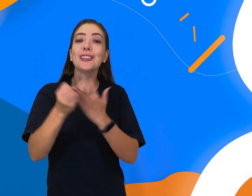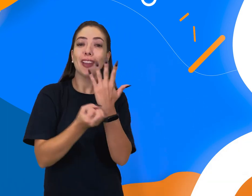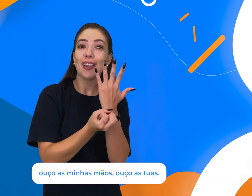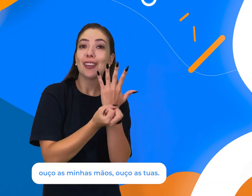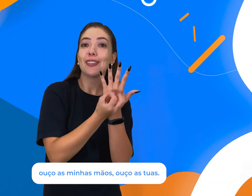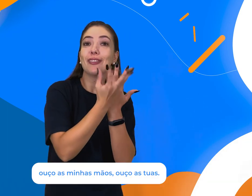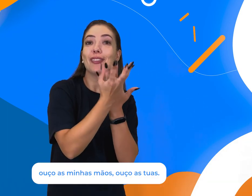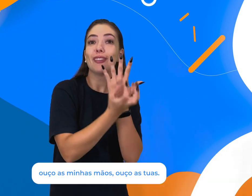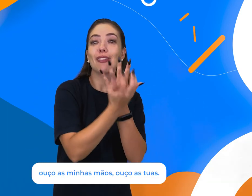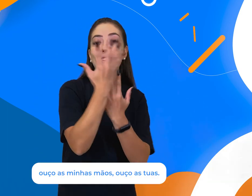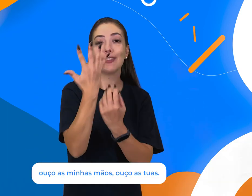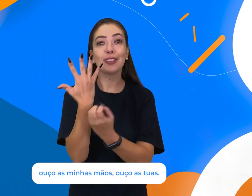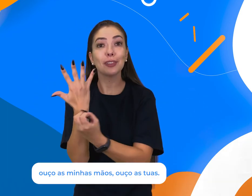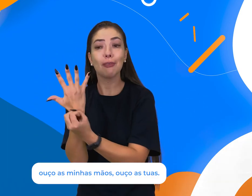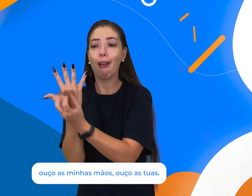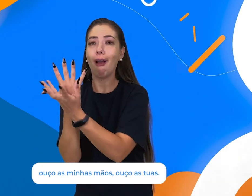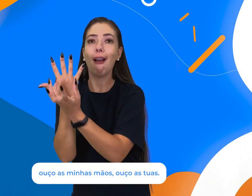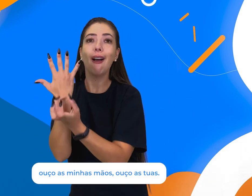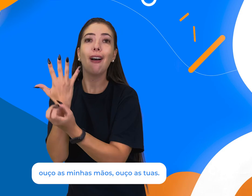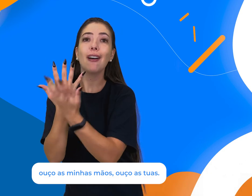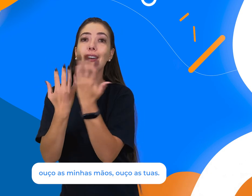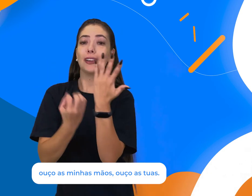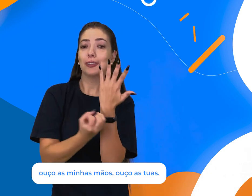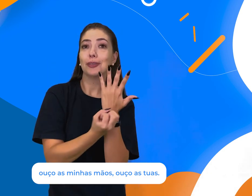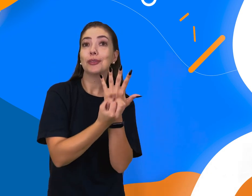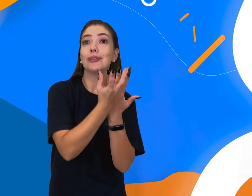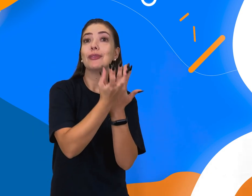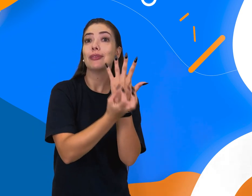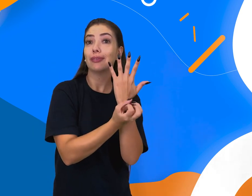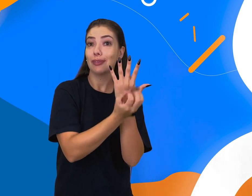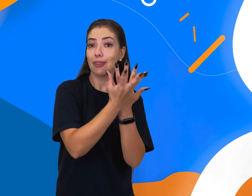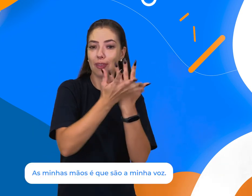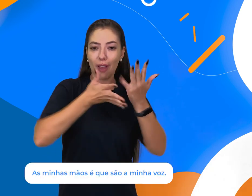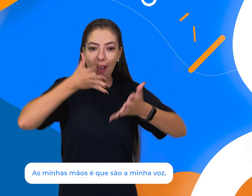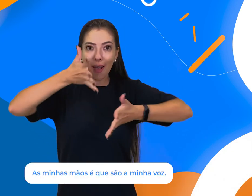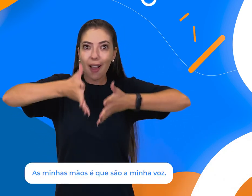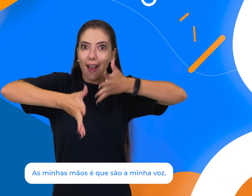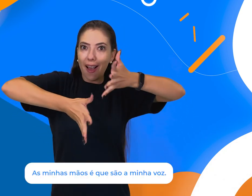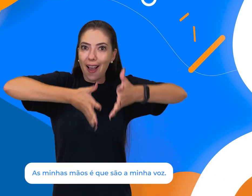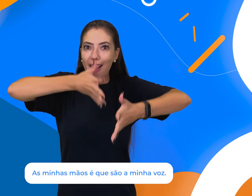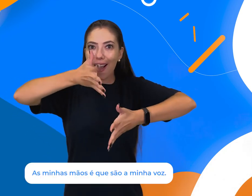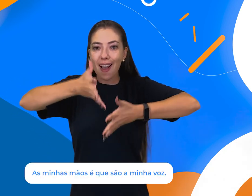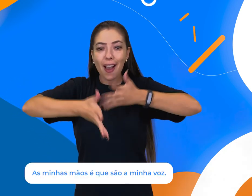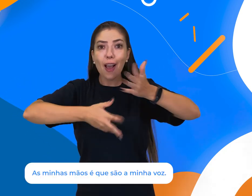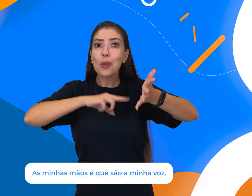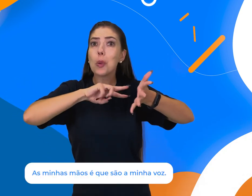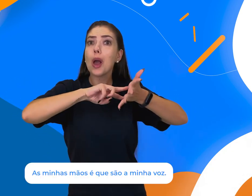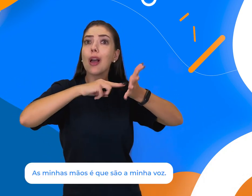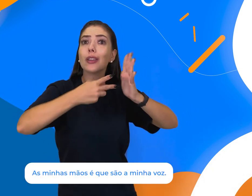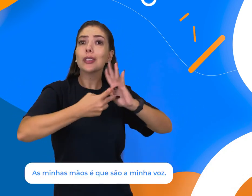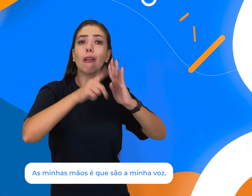Ouço as minhas mãos, eu ouço as tuas. As minhas mãos é que são a minha voz.